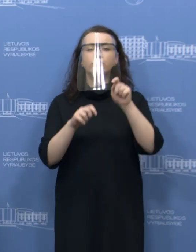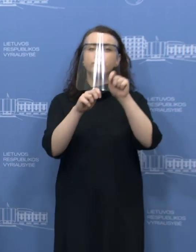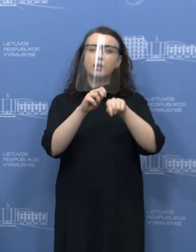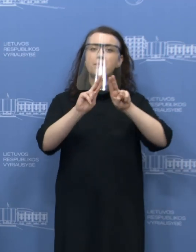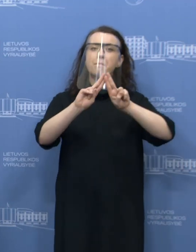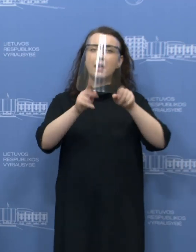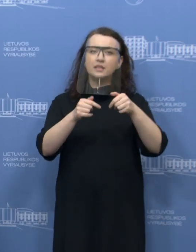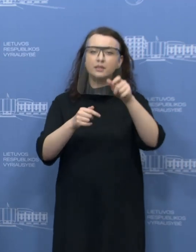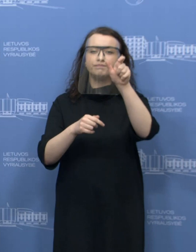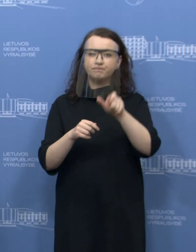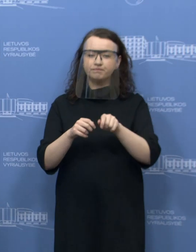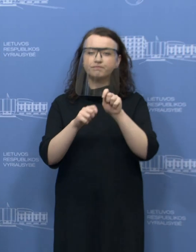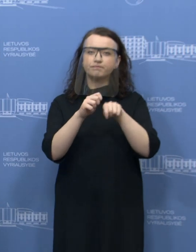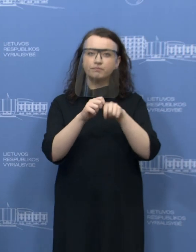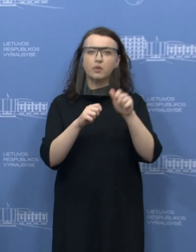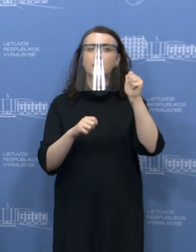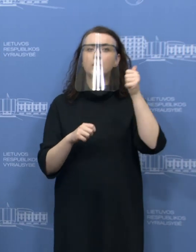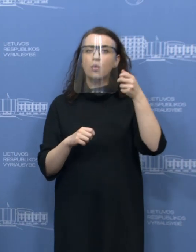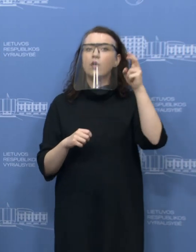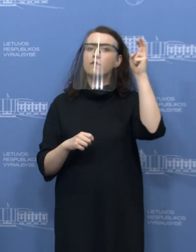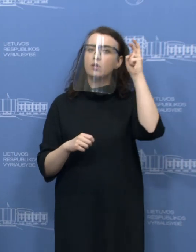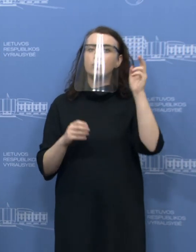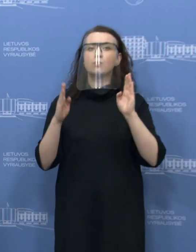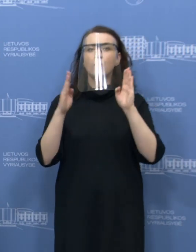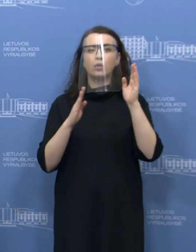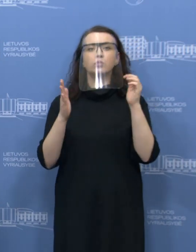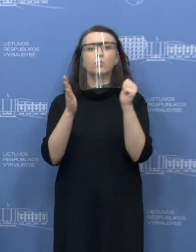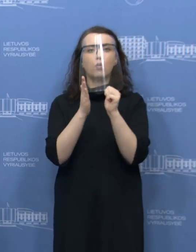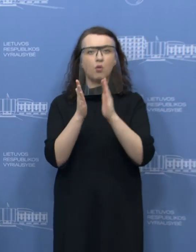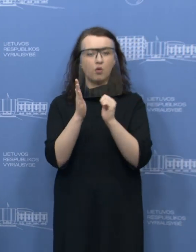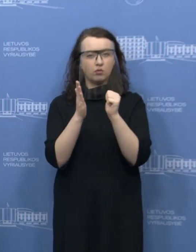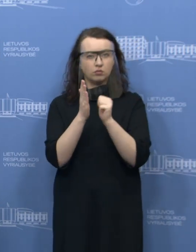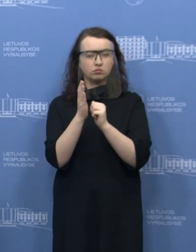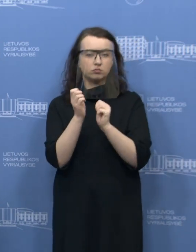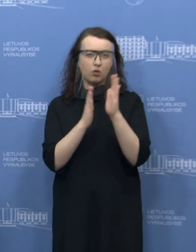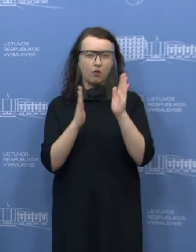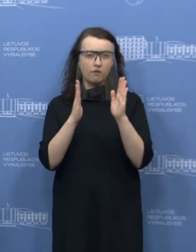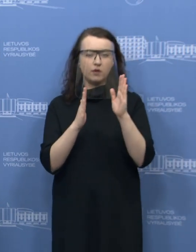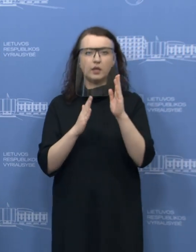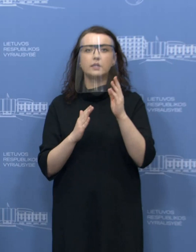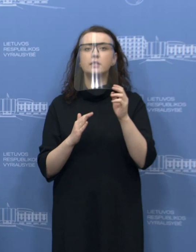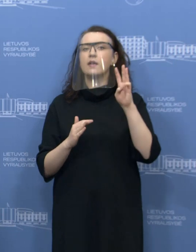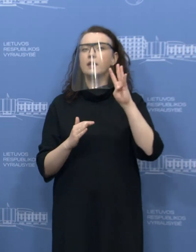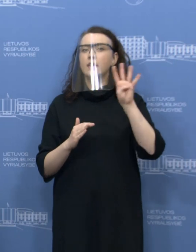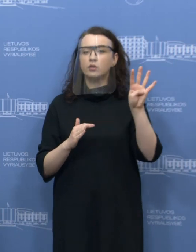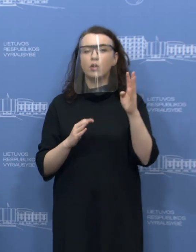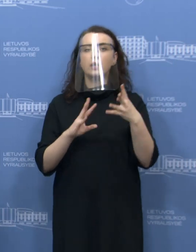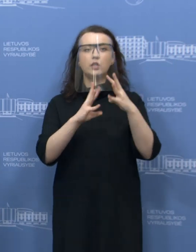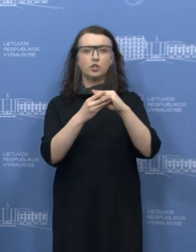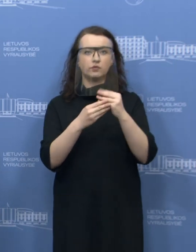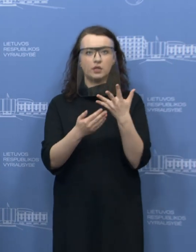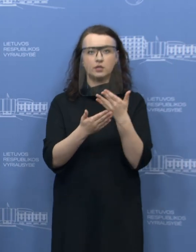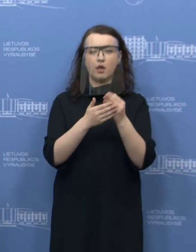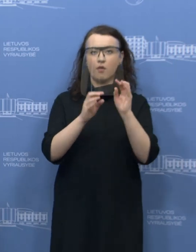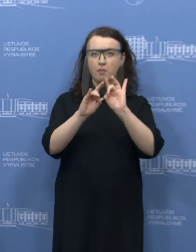specialistai ir jie rytoj Vyriausybės spaudos konferencijoje 16 val. pateiks savo išvadas ir